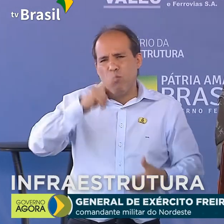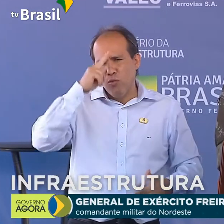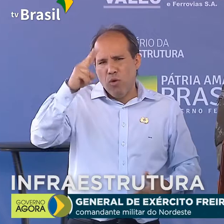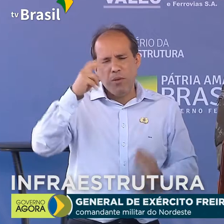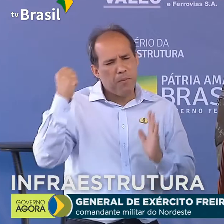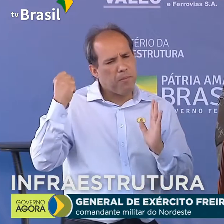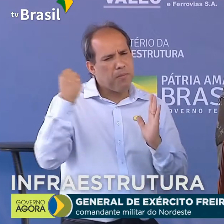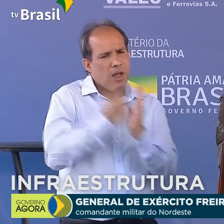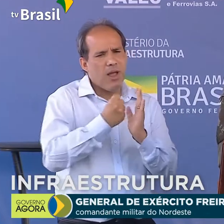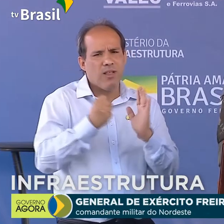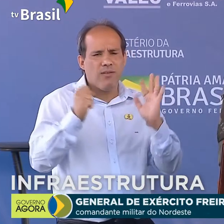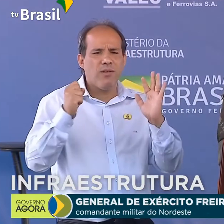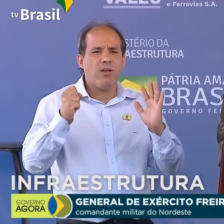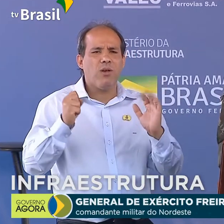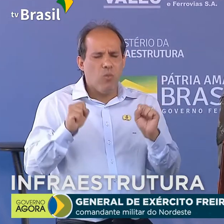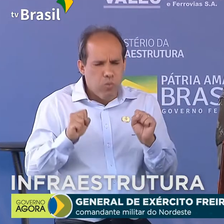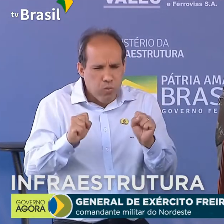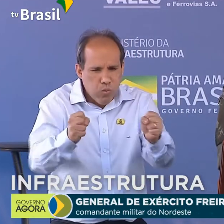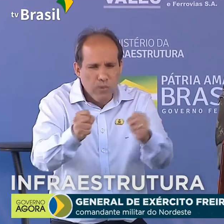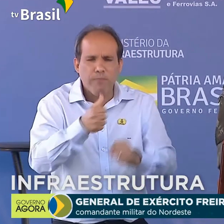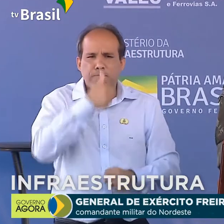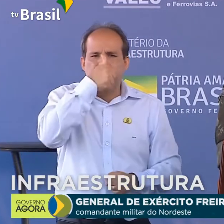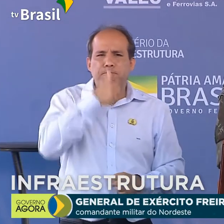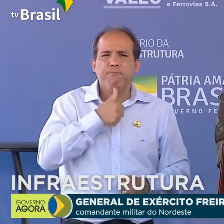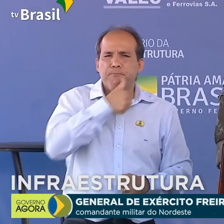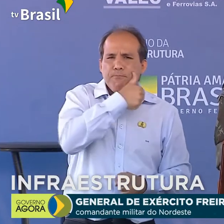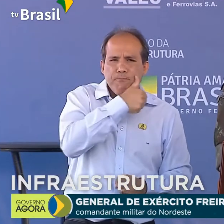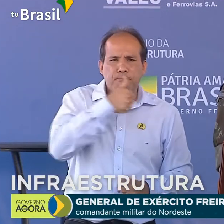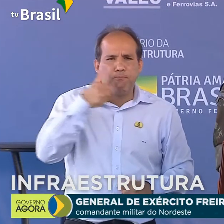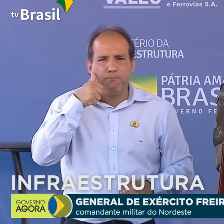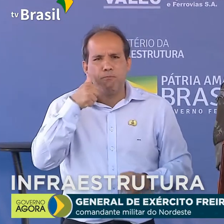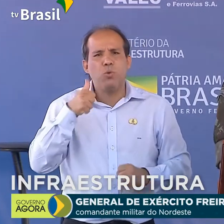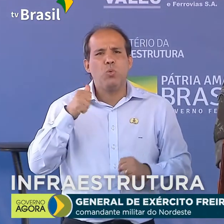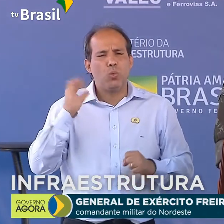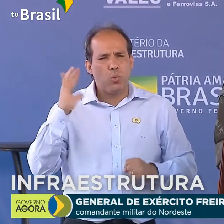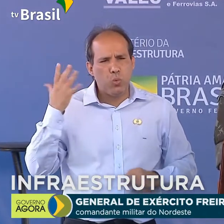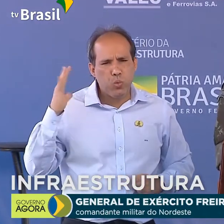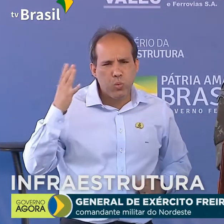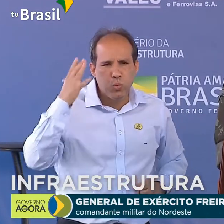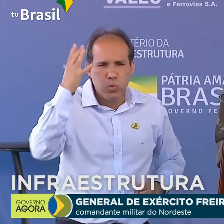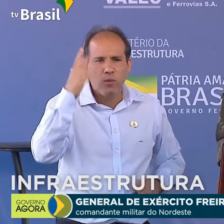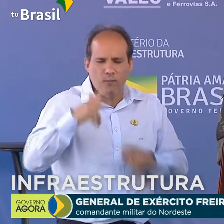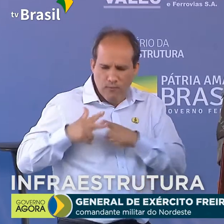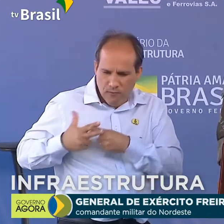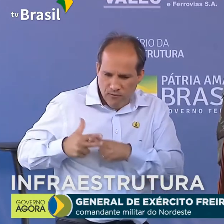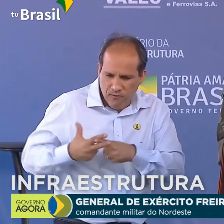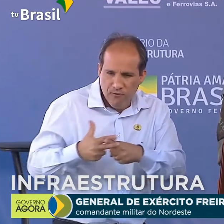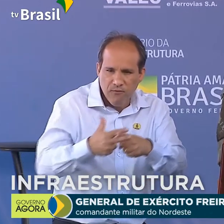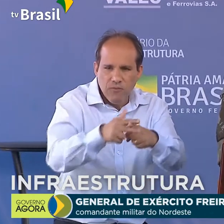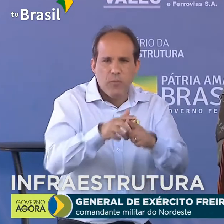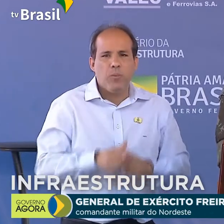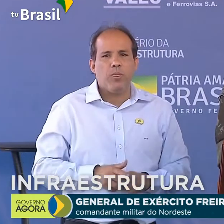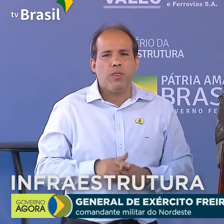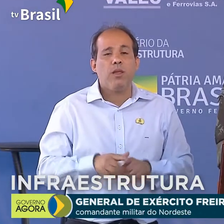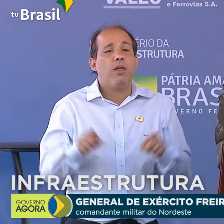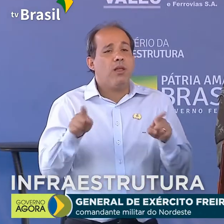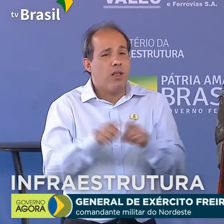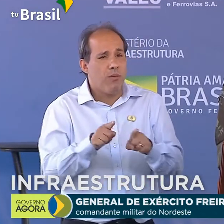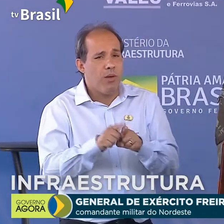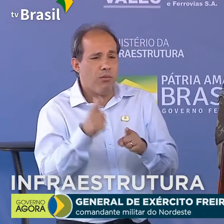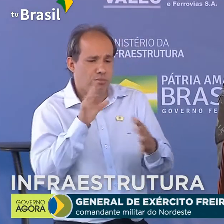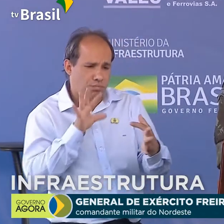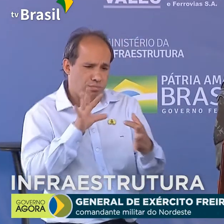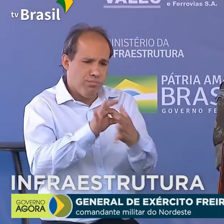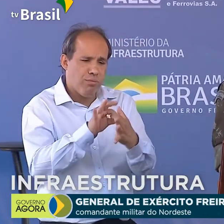marcada pela dedicação, sacrifício, esmero e correção, aliados ao permanente